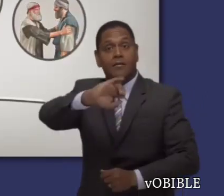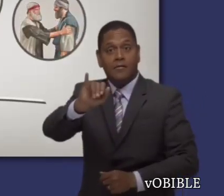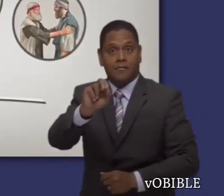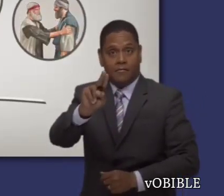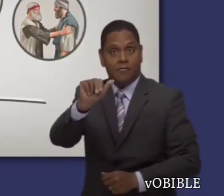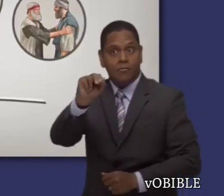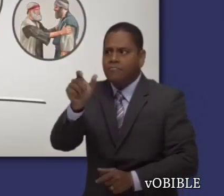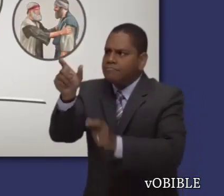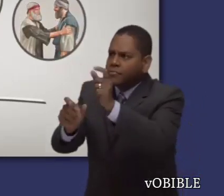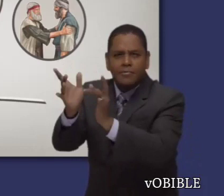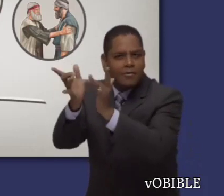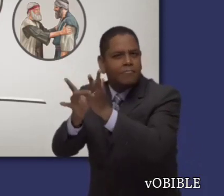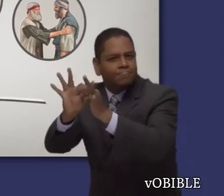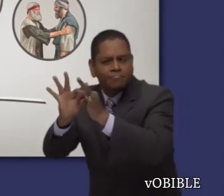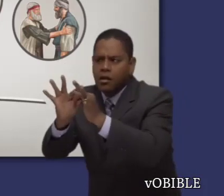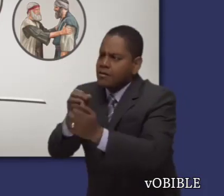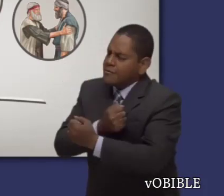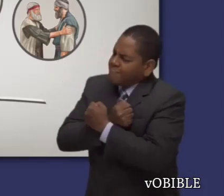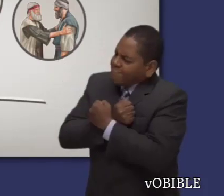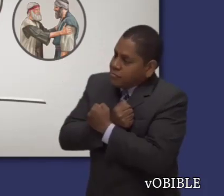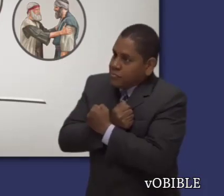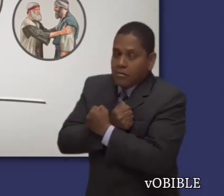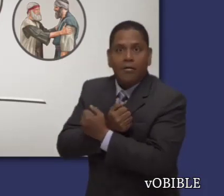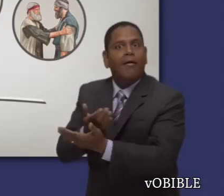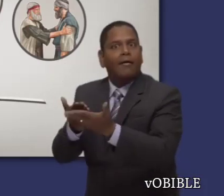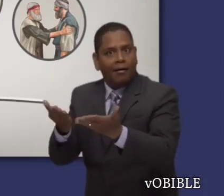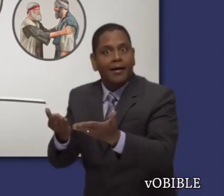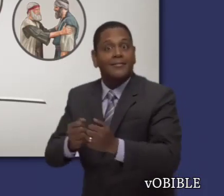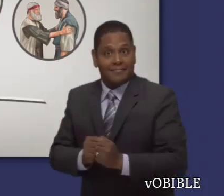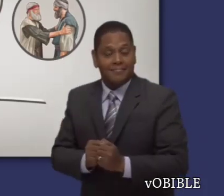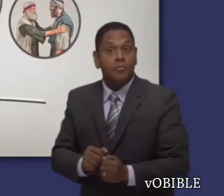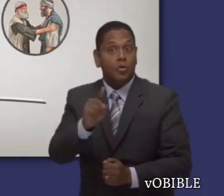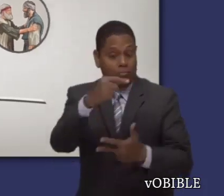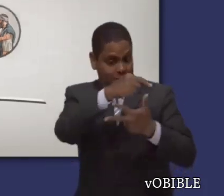profundamente a sus hermanos ungidos que, como él, heredarán el reino de Dios.